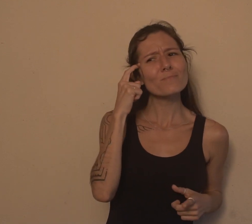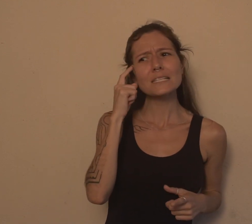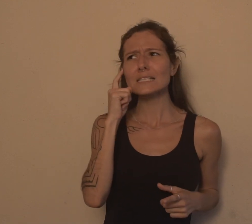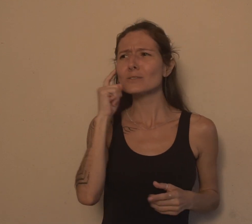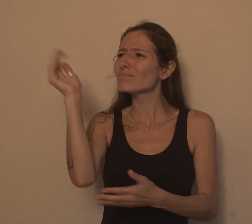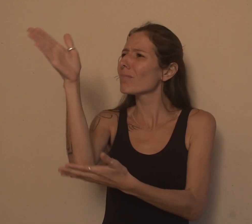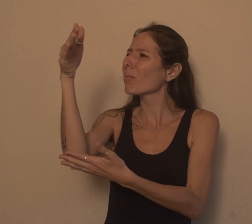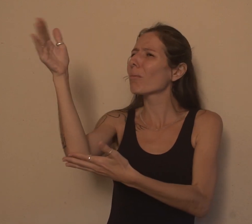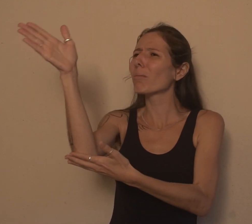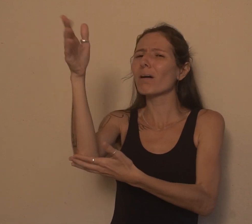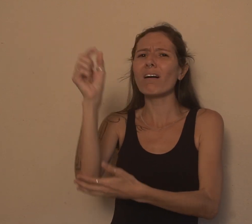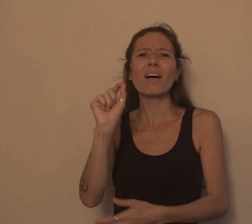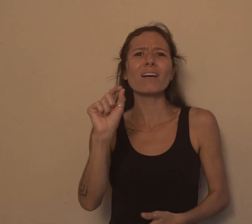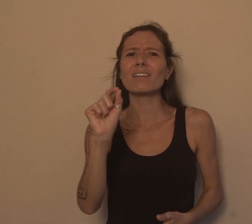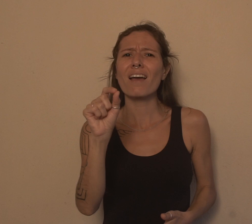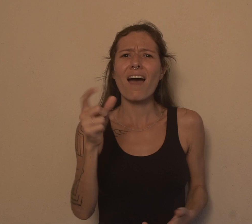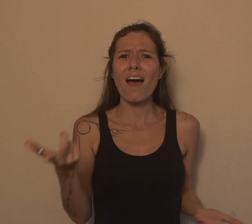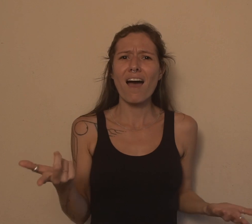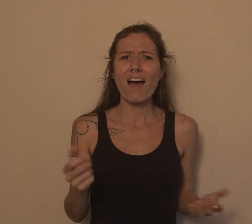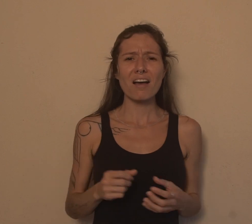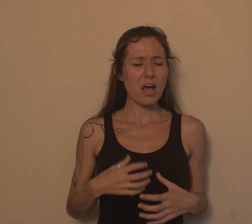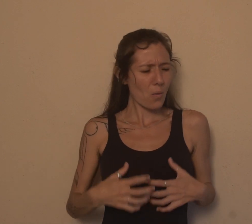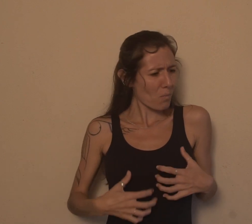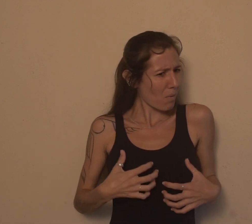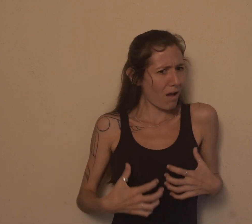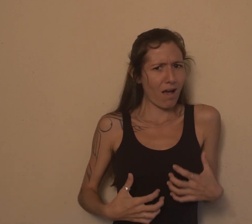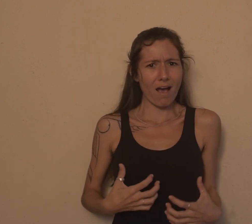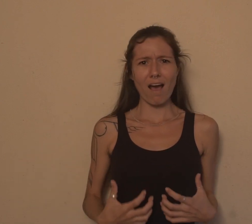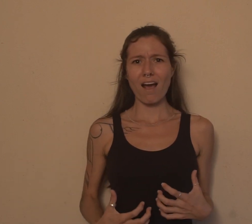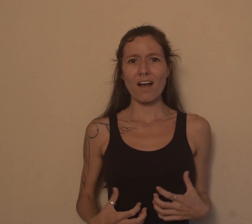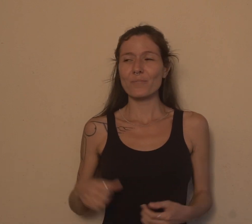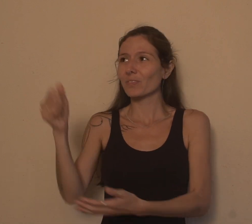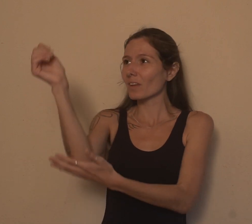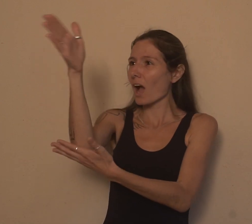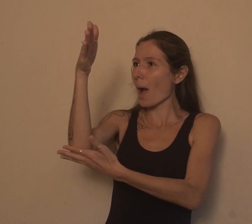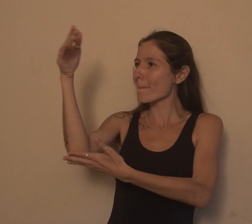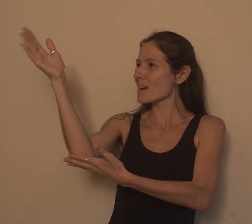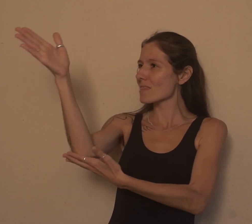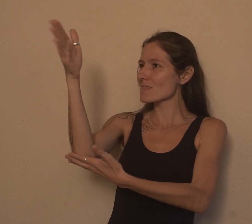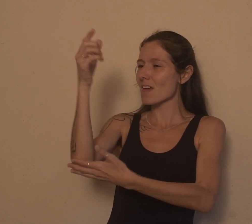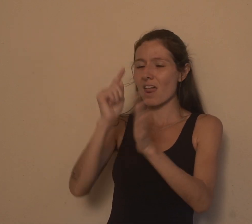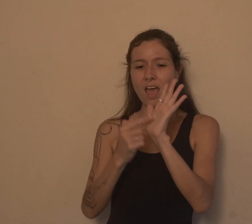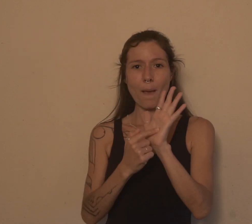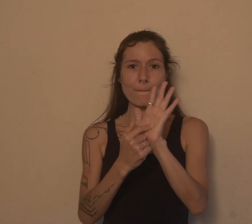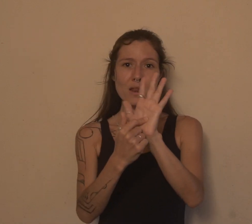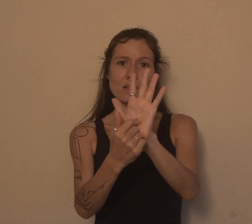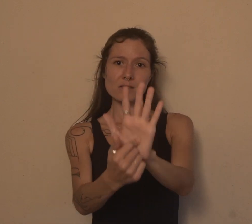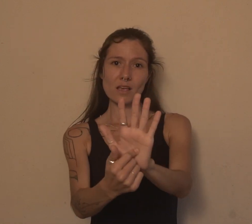com o que é essa bandeira que Dona Mariona tanto se emociona. A bandeira, ela representa a imagem de